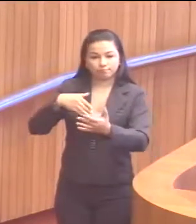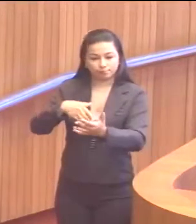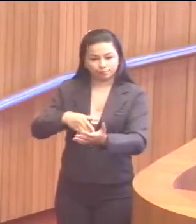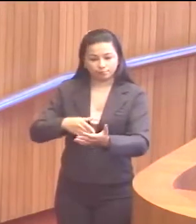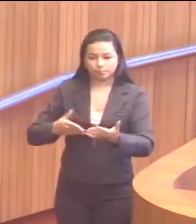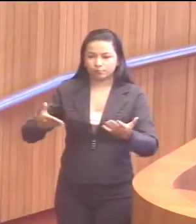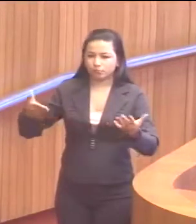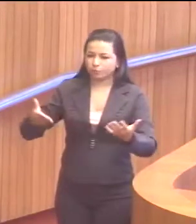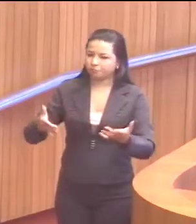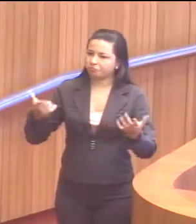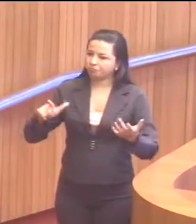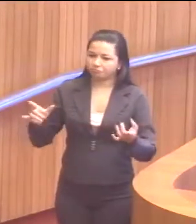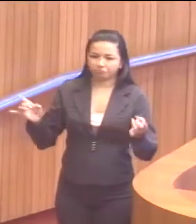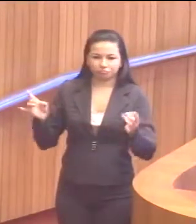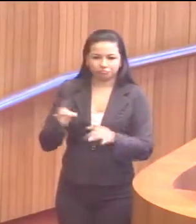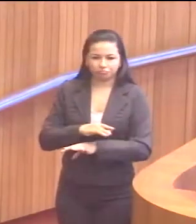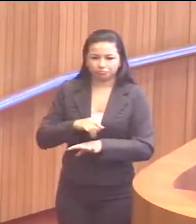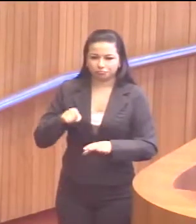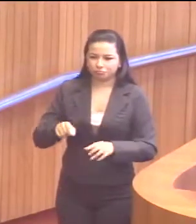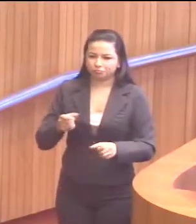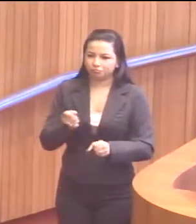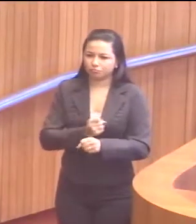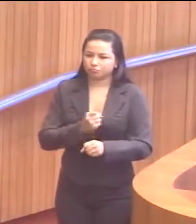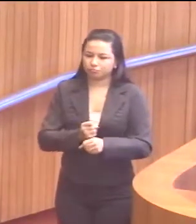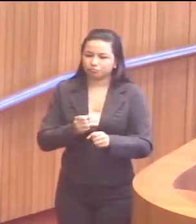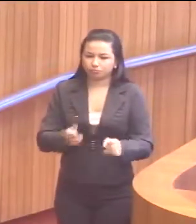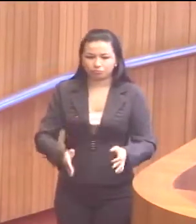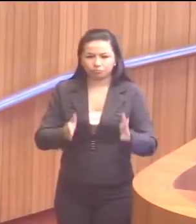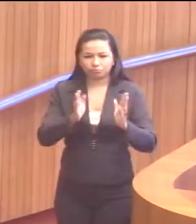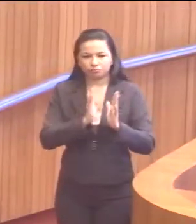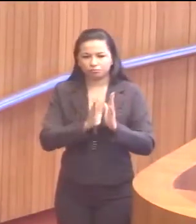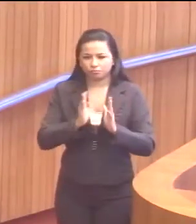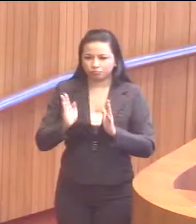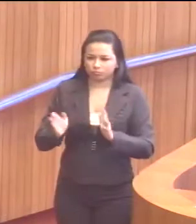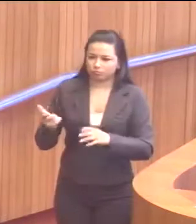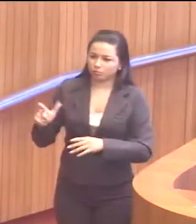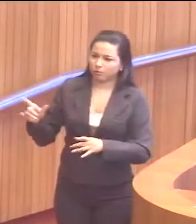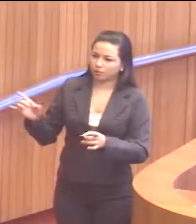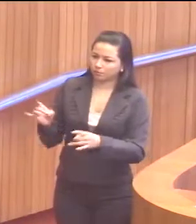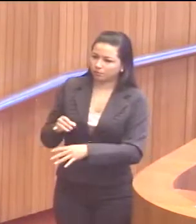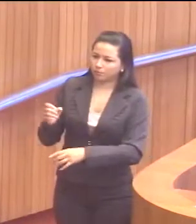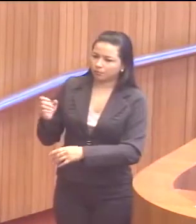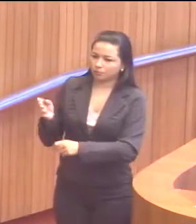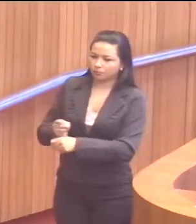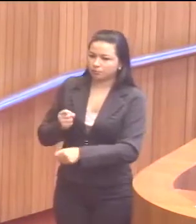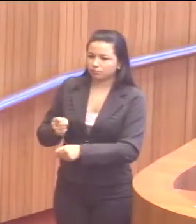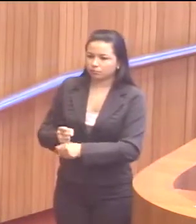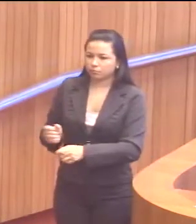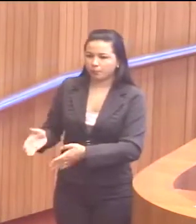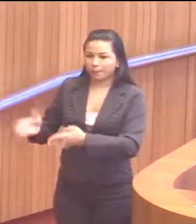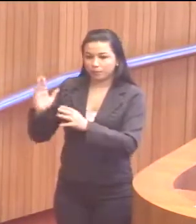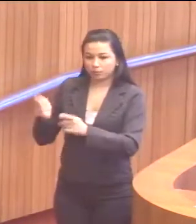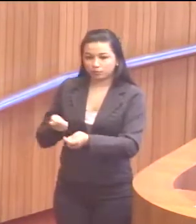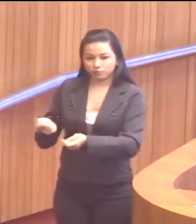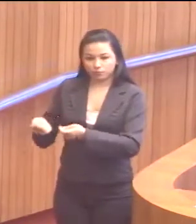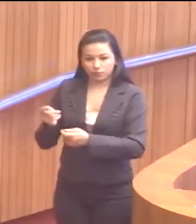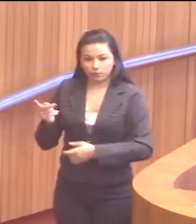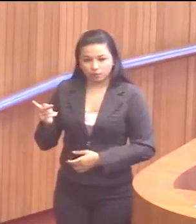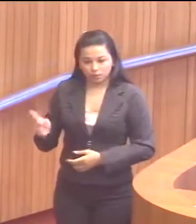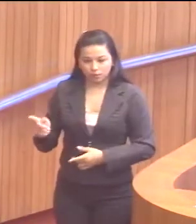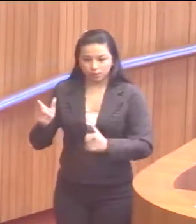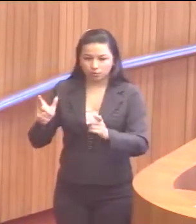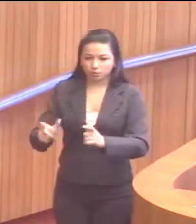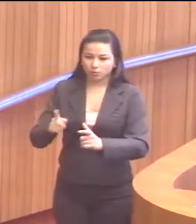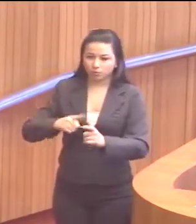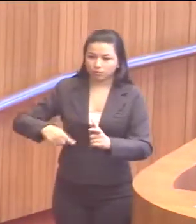hoje não concluíram a obra da biblioteca e não concluíram a obra do prédio administrativo lá